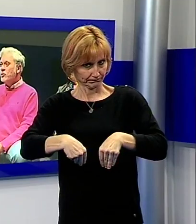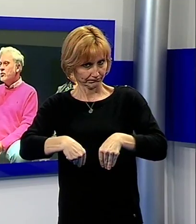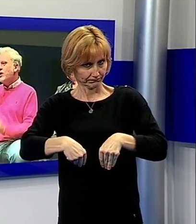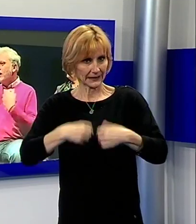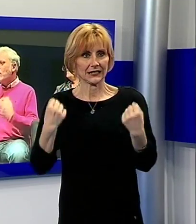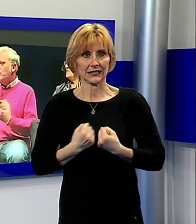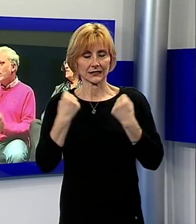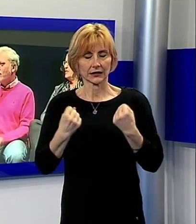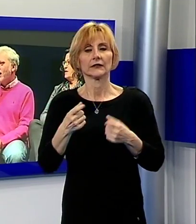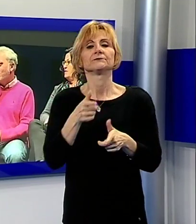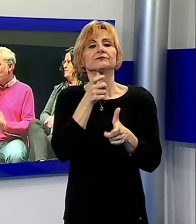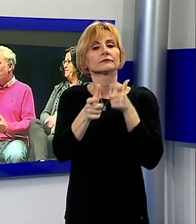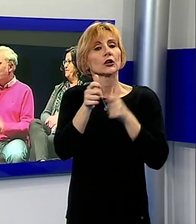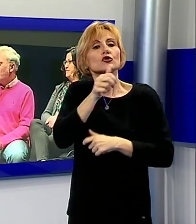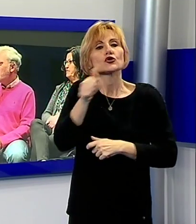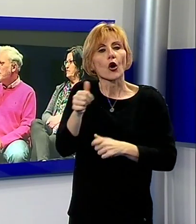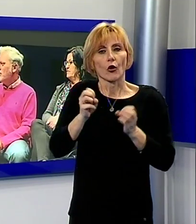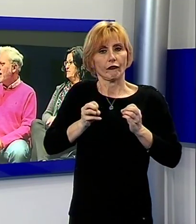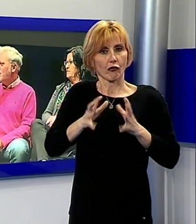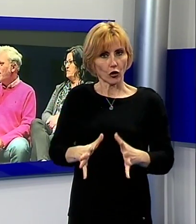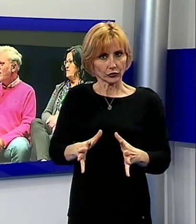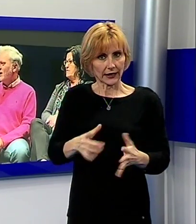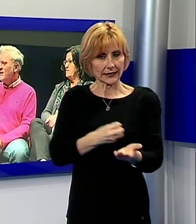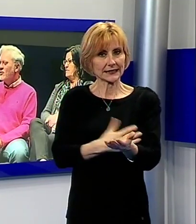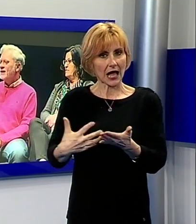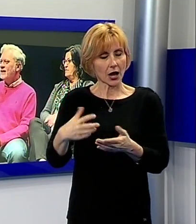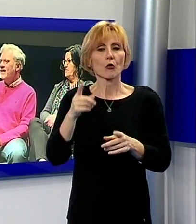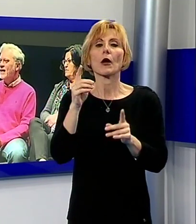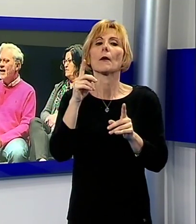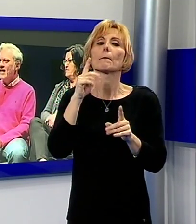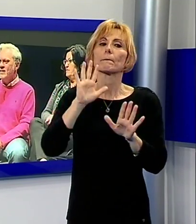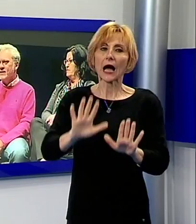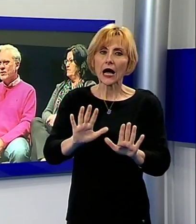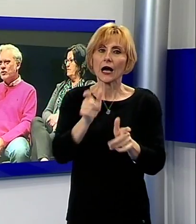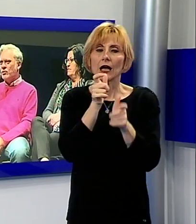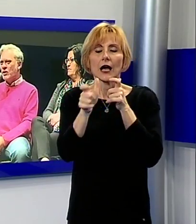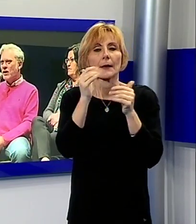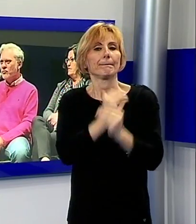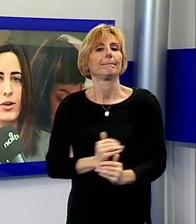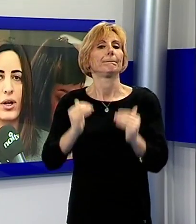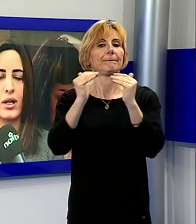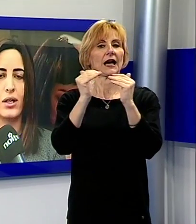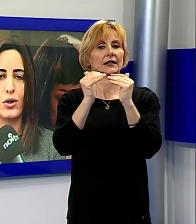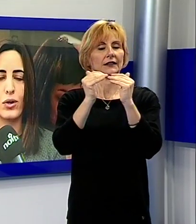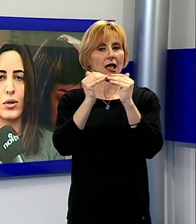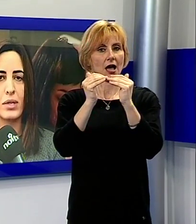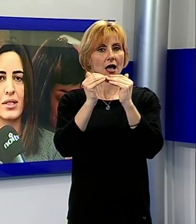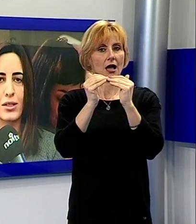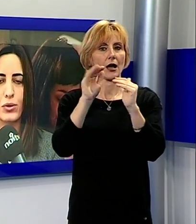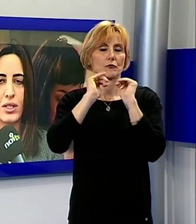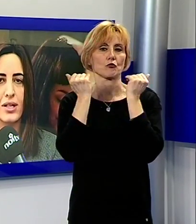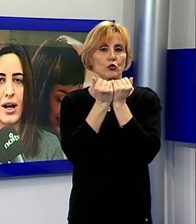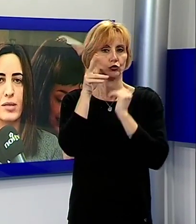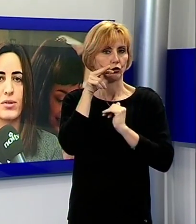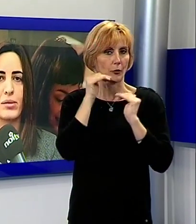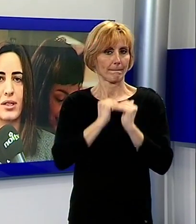Non si parla solo di volontariato, di donazione del sangue, ma si parla anche di parità nel mondo delle donne. Io mi